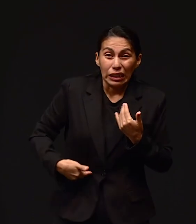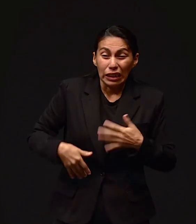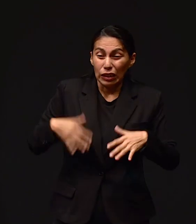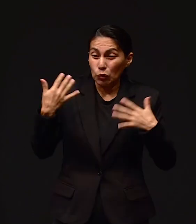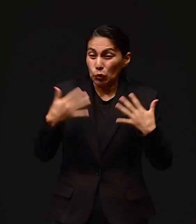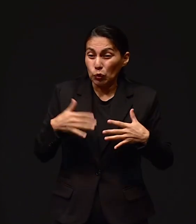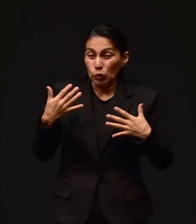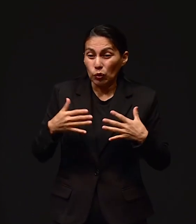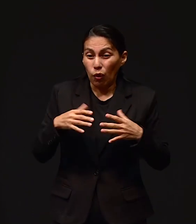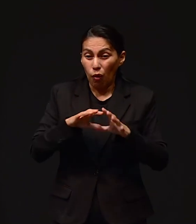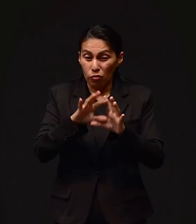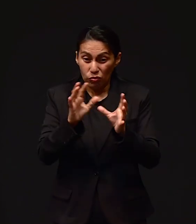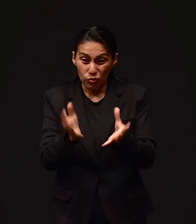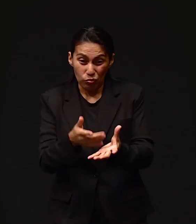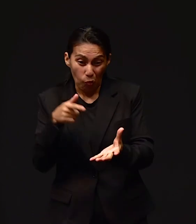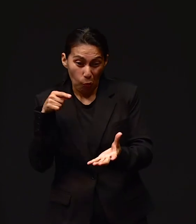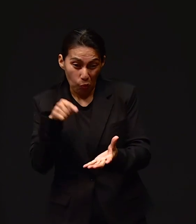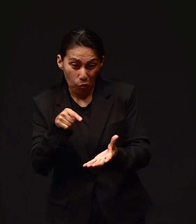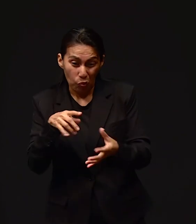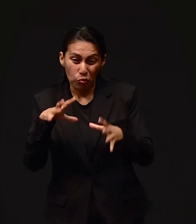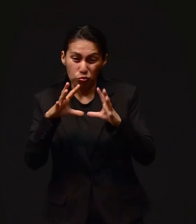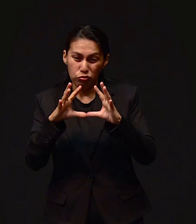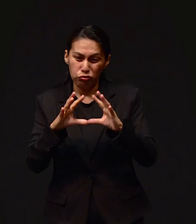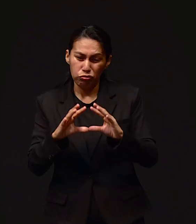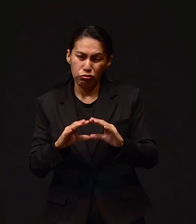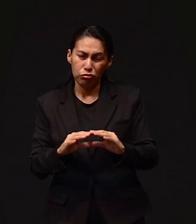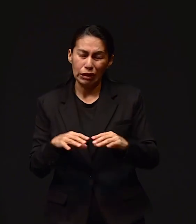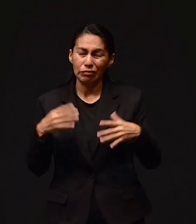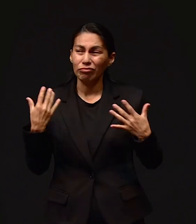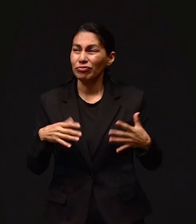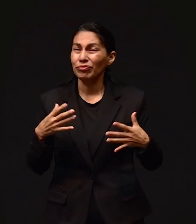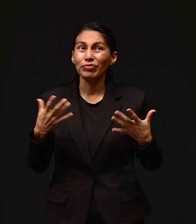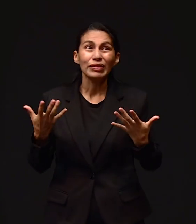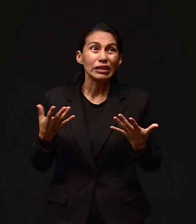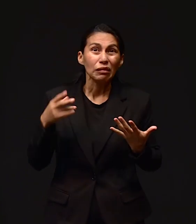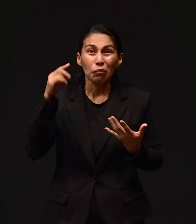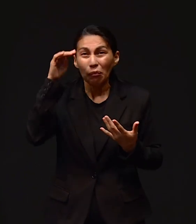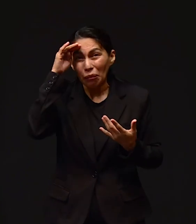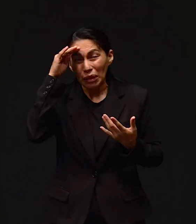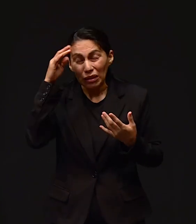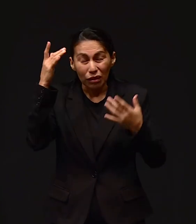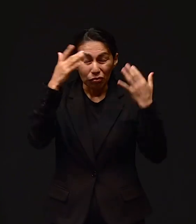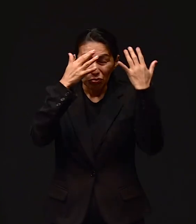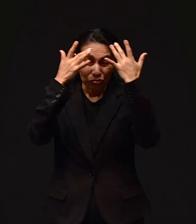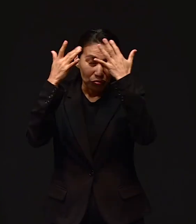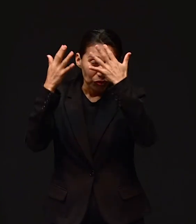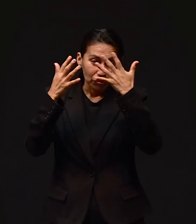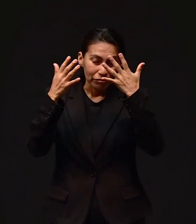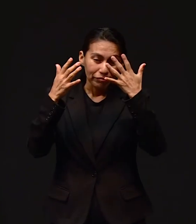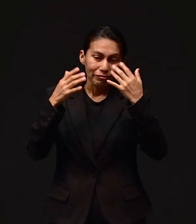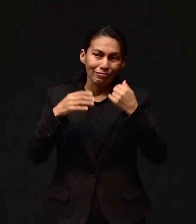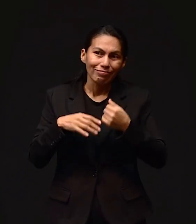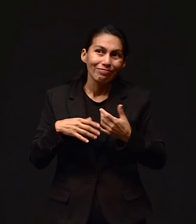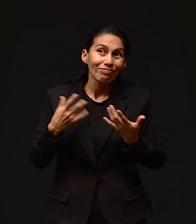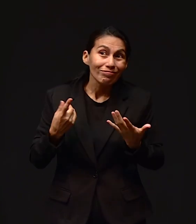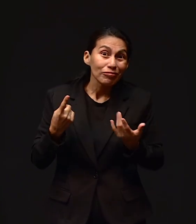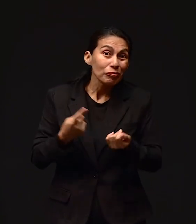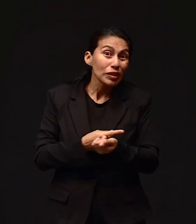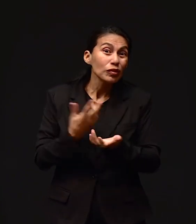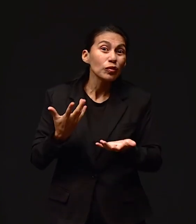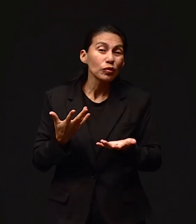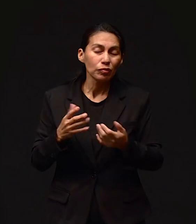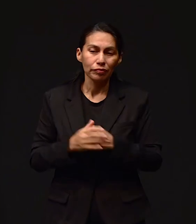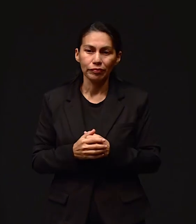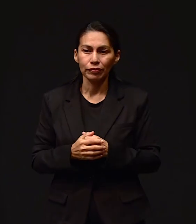o algo, una ponchadura o algo. Dije yo, le pasó al carro que no han llegado. O se fueron para el otro lado o se